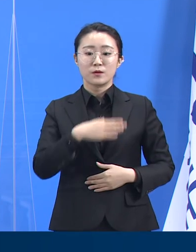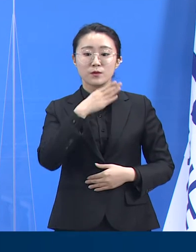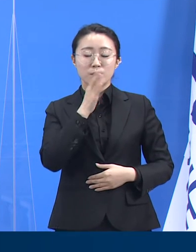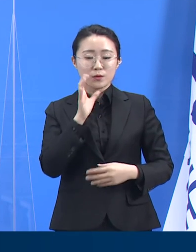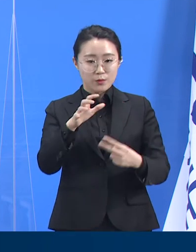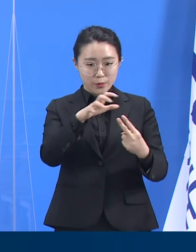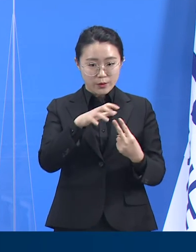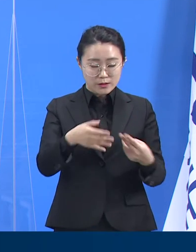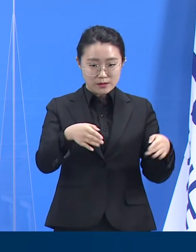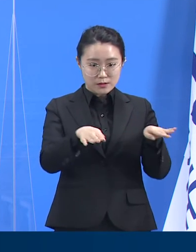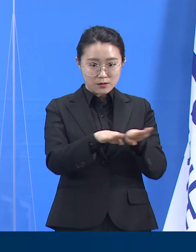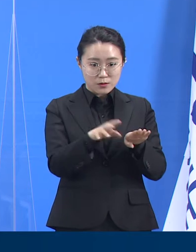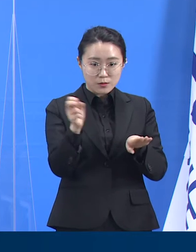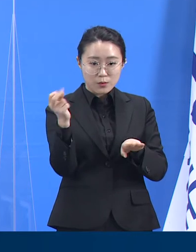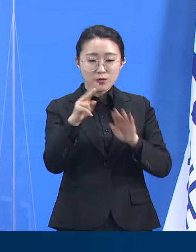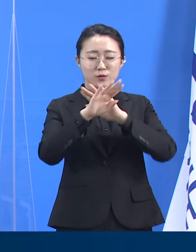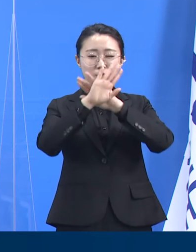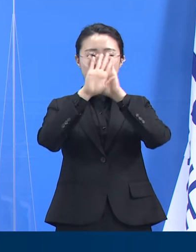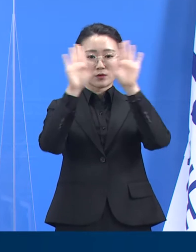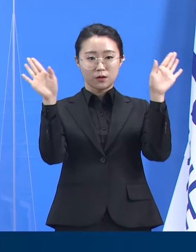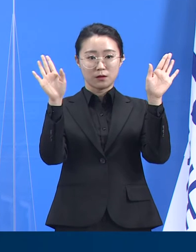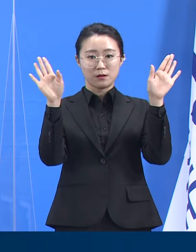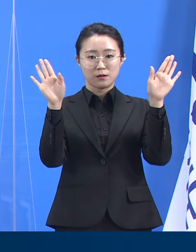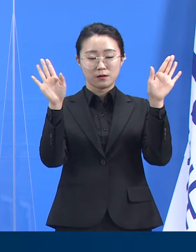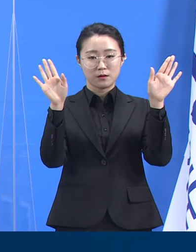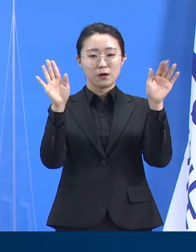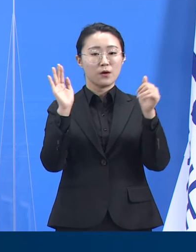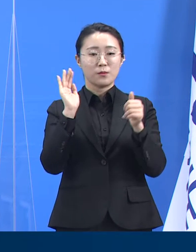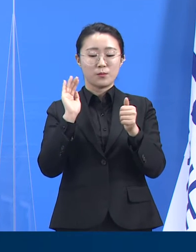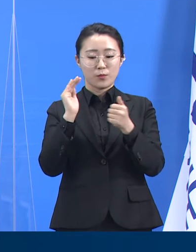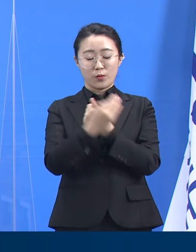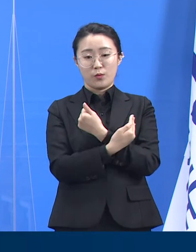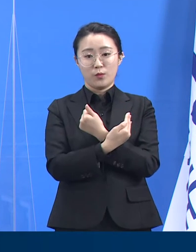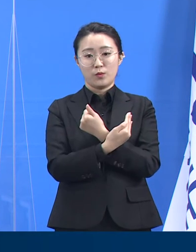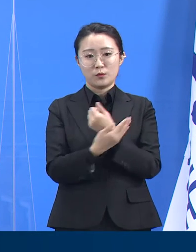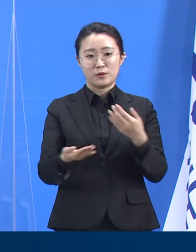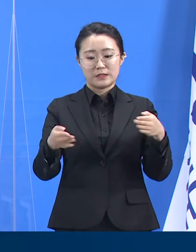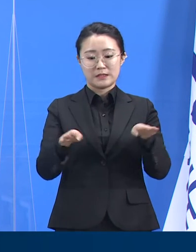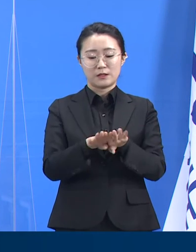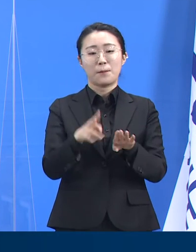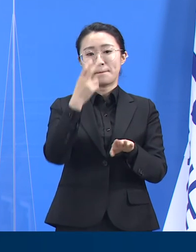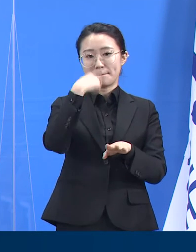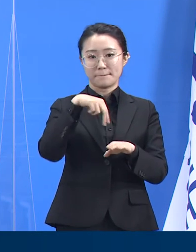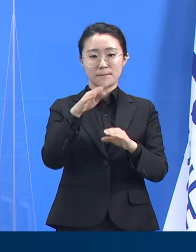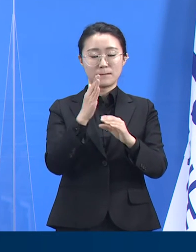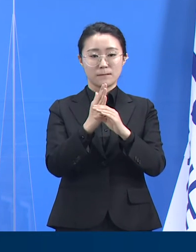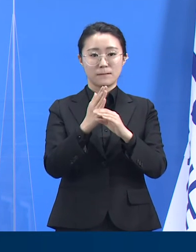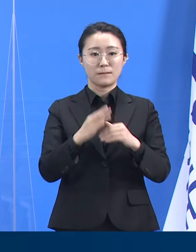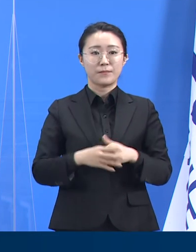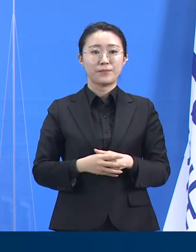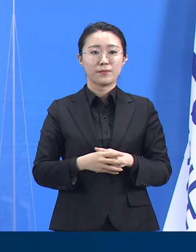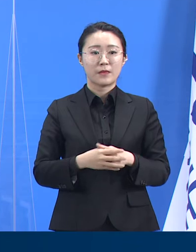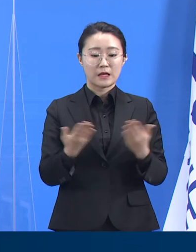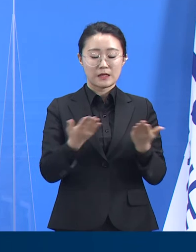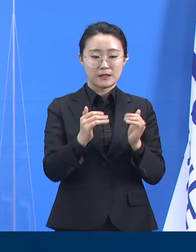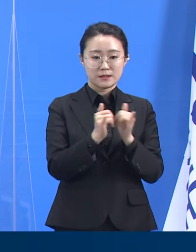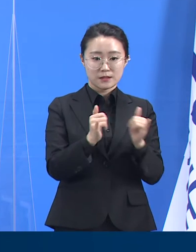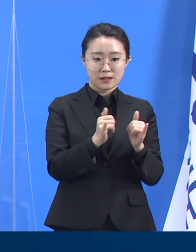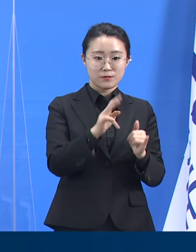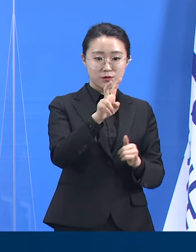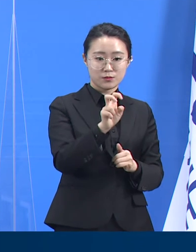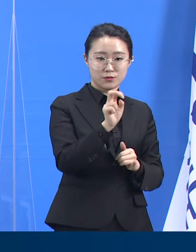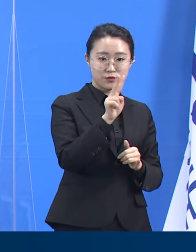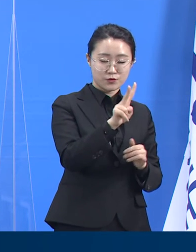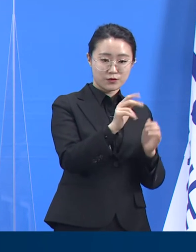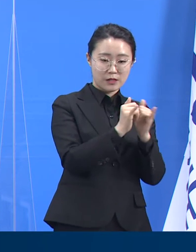주간보호센터를 같이 운영하는 시설입니다. 시설 직원 22명 중에서 2명, 그리고